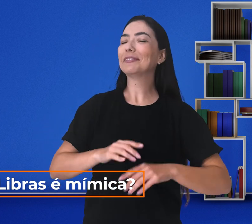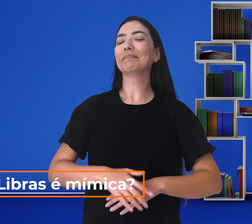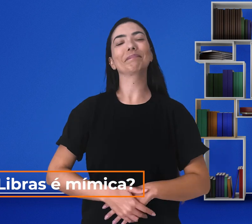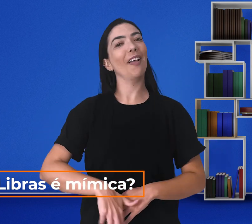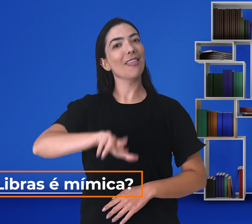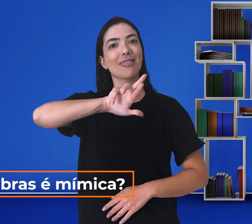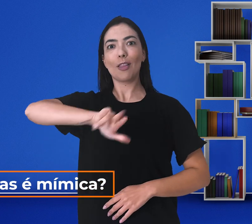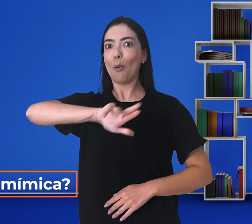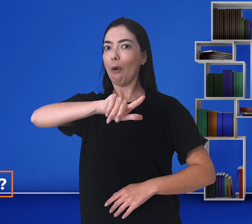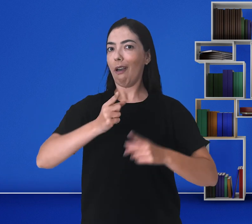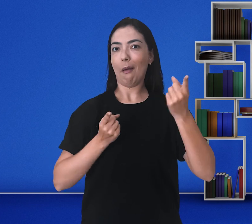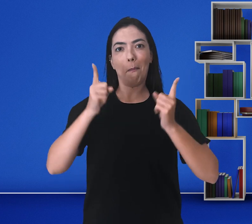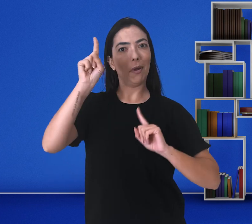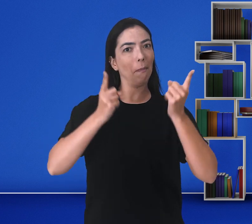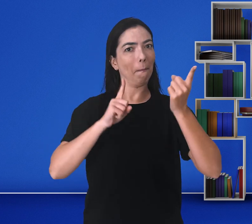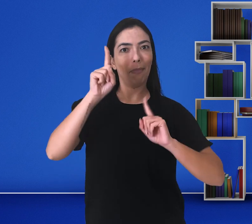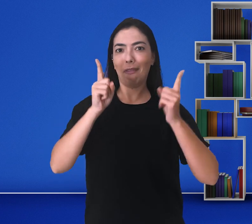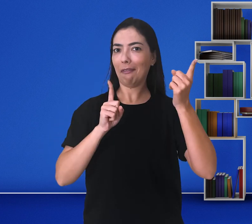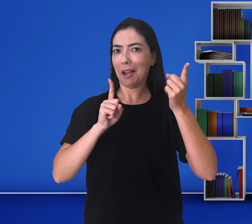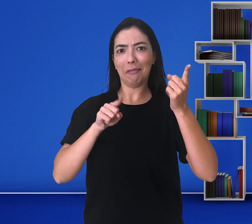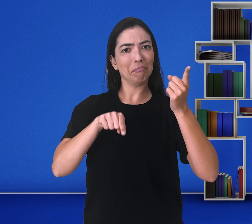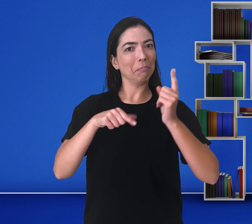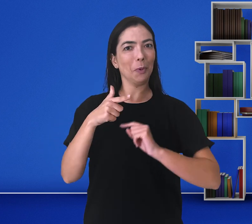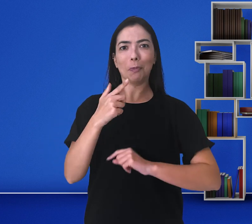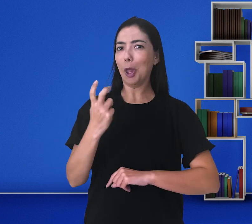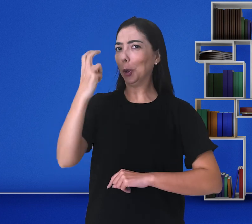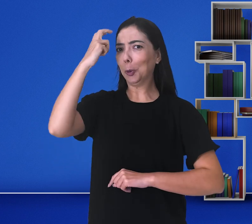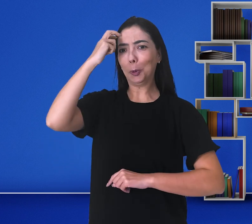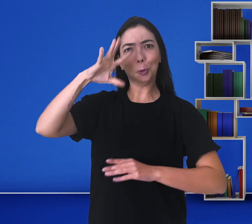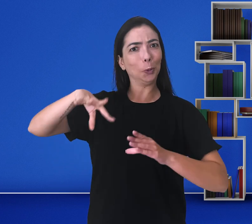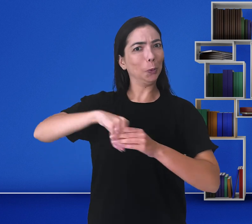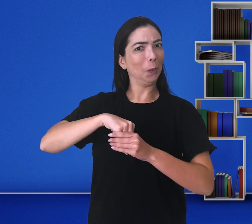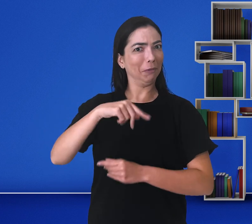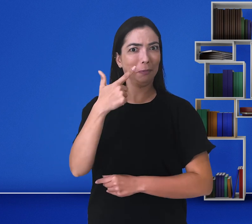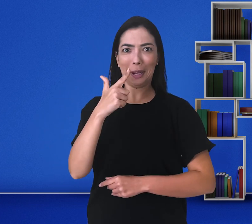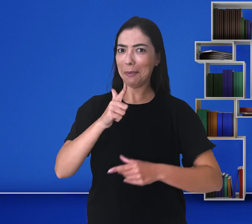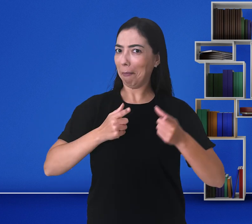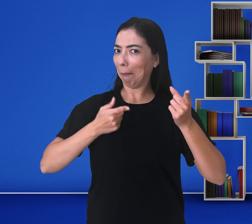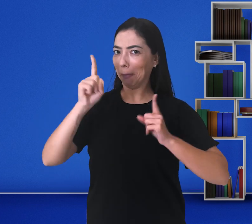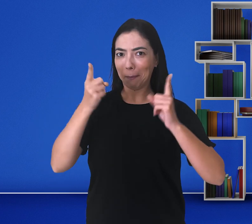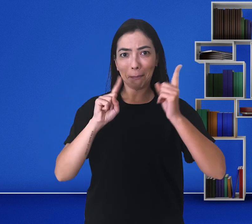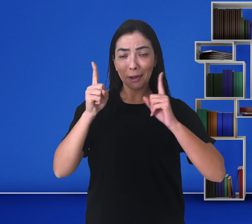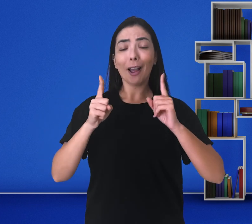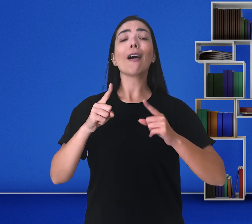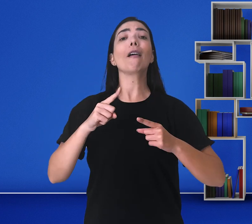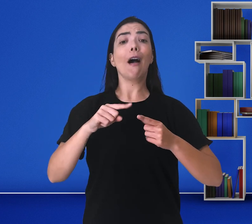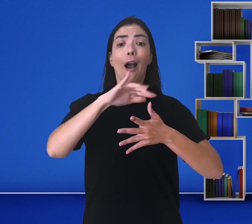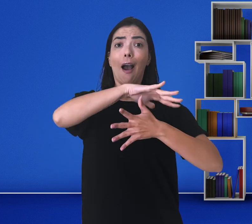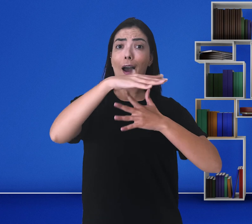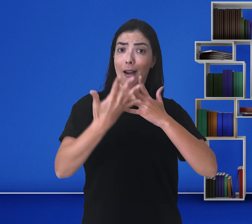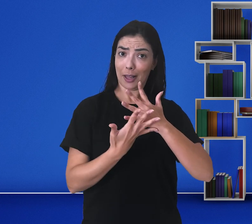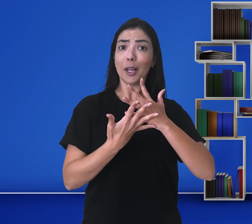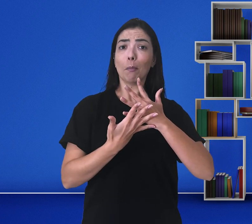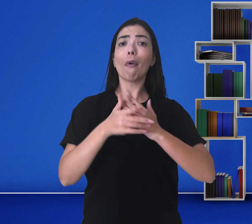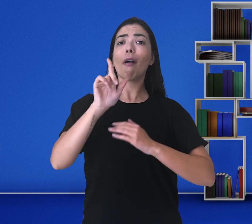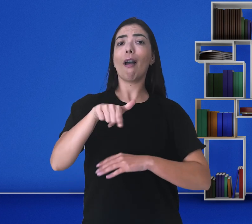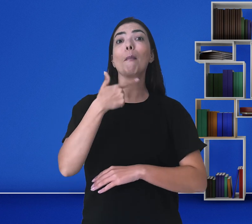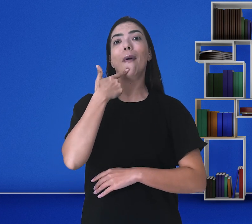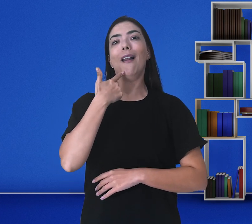mímica. Não, a Libras não é mímica. A língua brasileira de sinais é uma língua